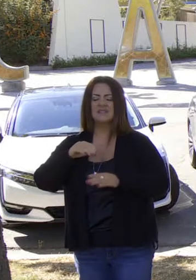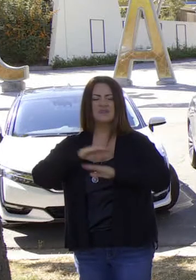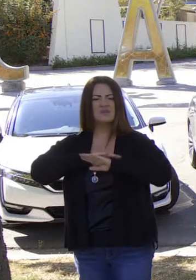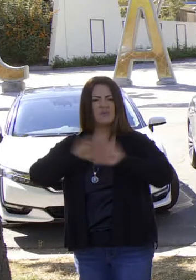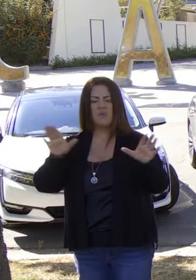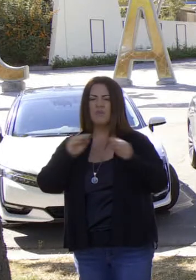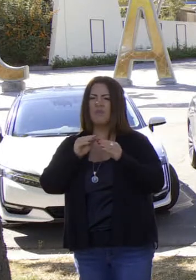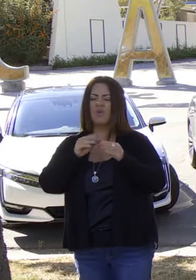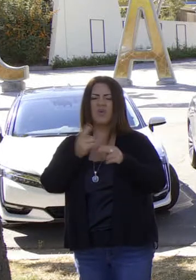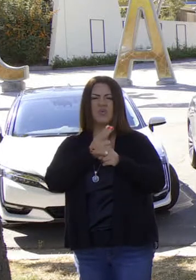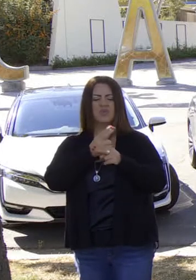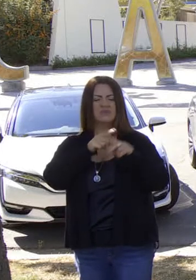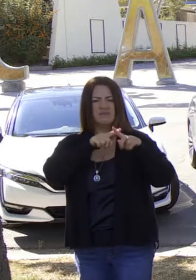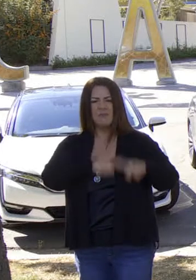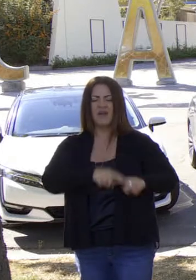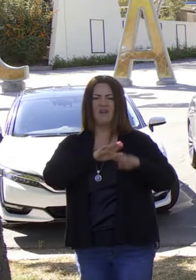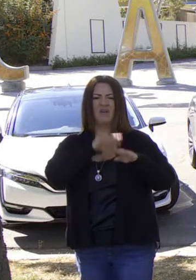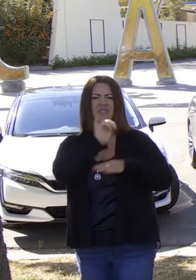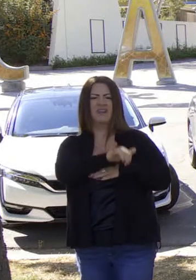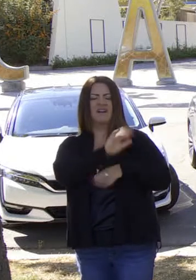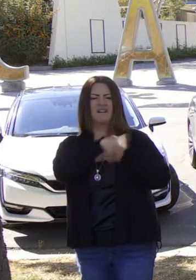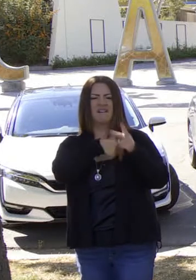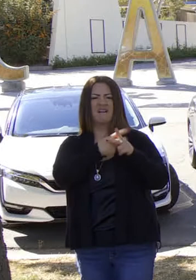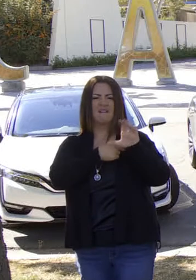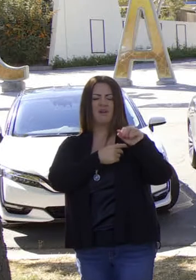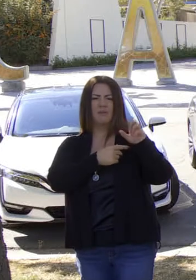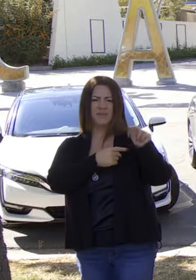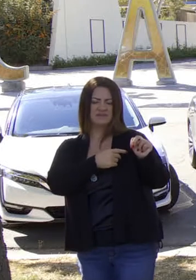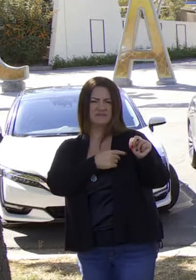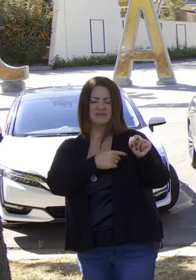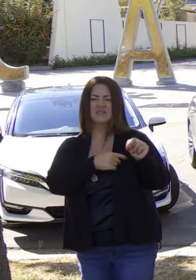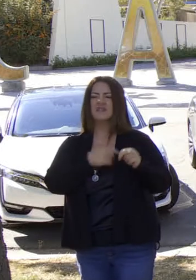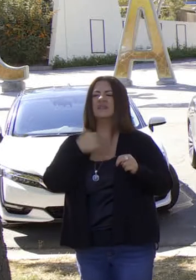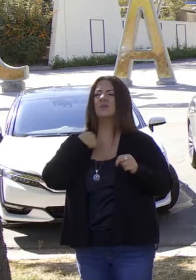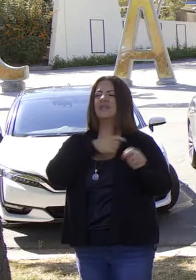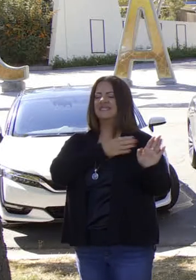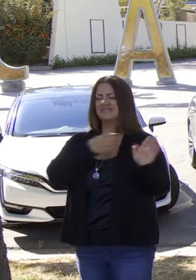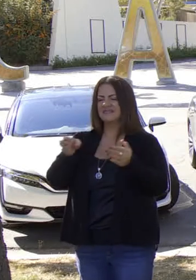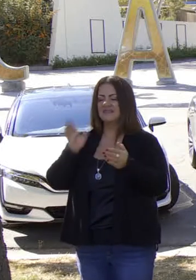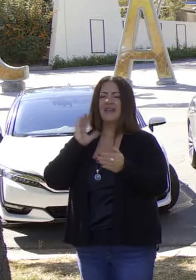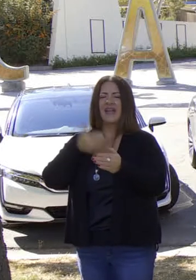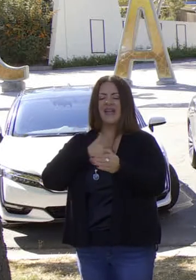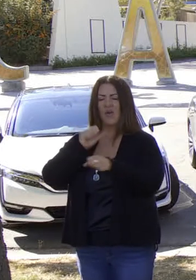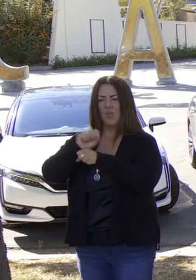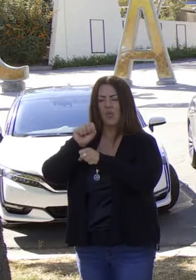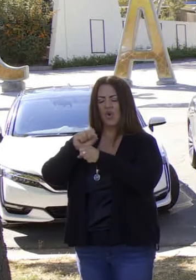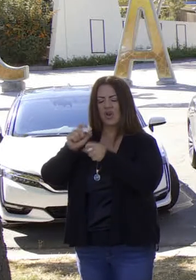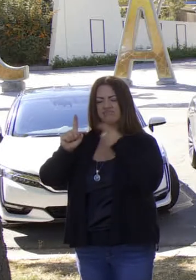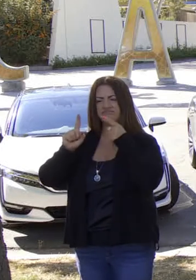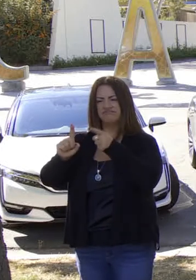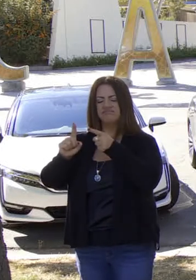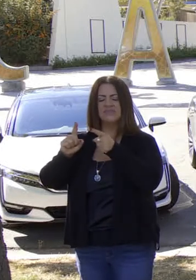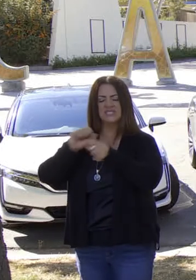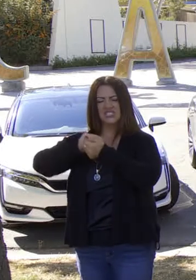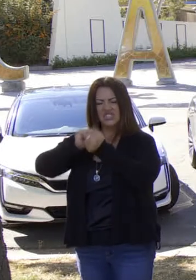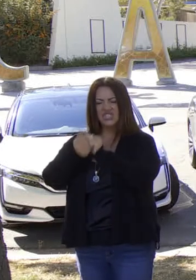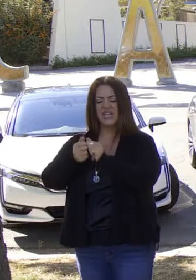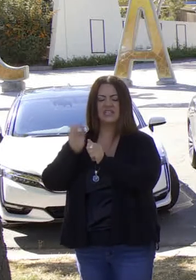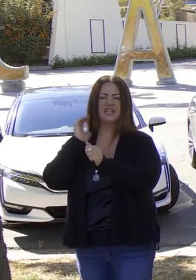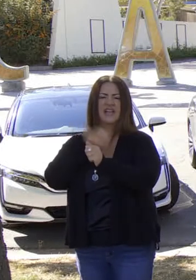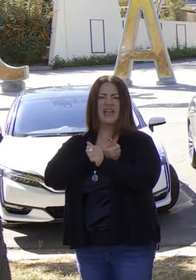de economía libre de carbono para 2035, no podemos alcanzarlo a menos que aceleremos